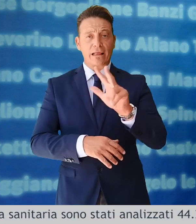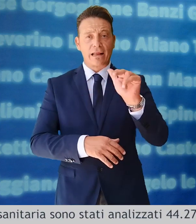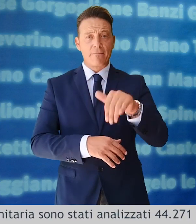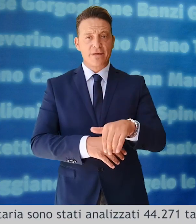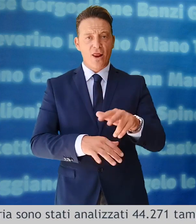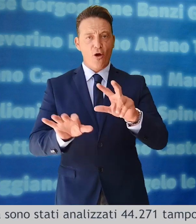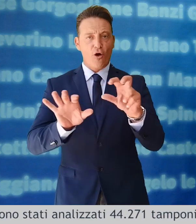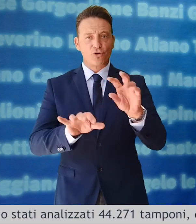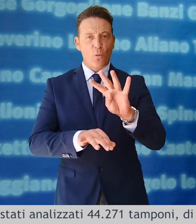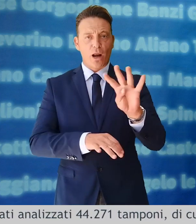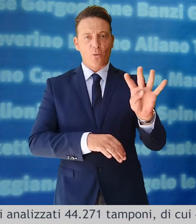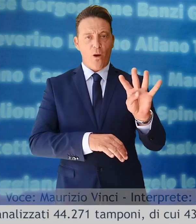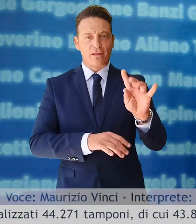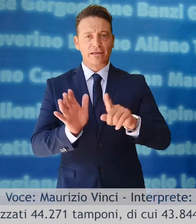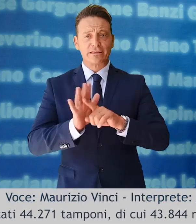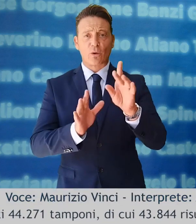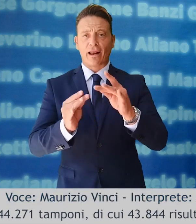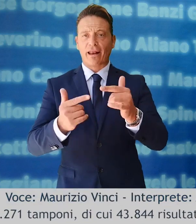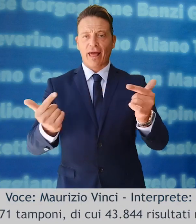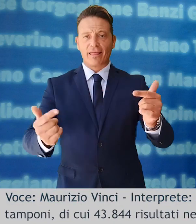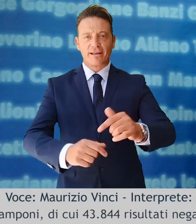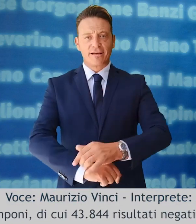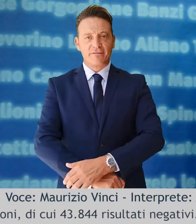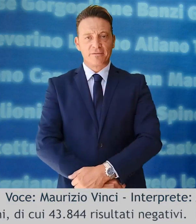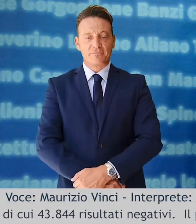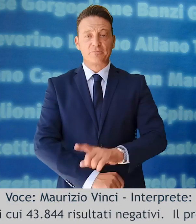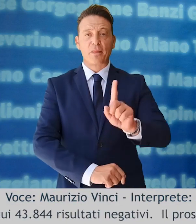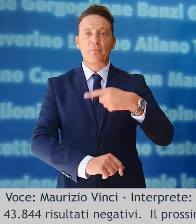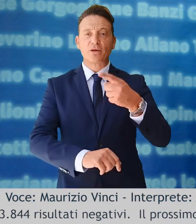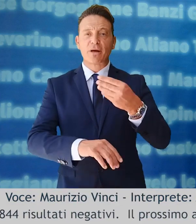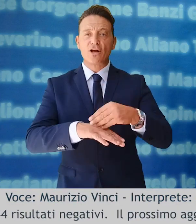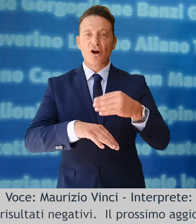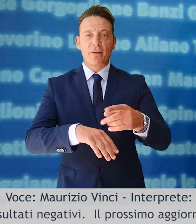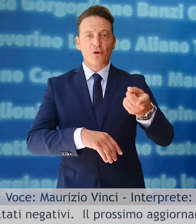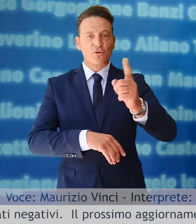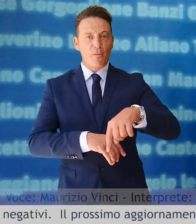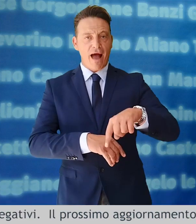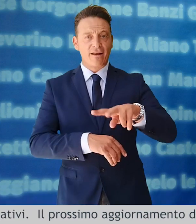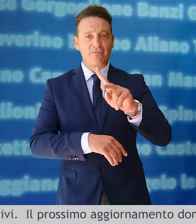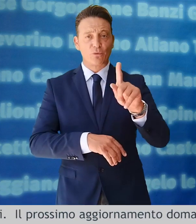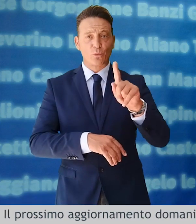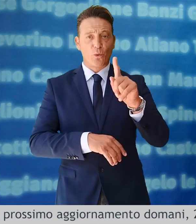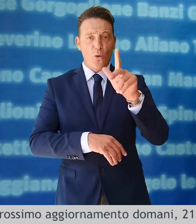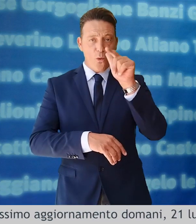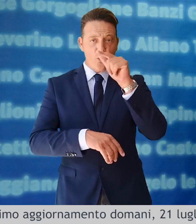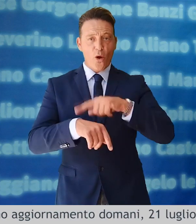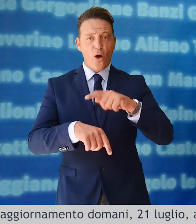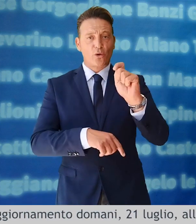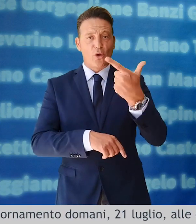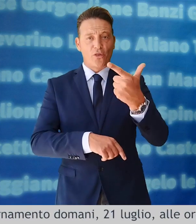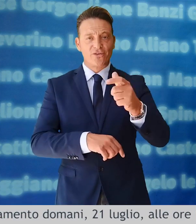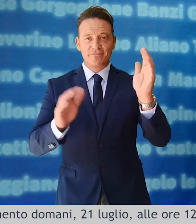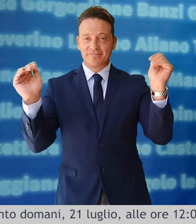.844 risultati negativi. Il prossimo aggiornamento domani 21 luglio alle ore 12.